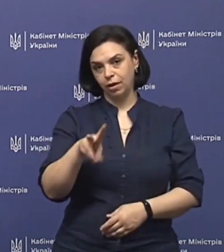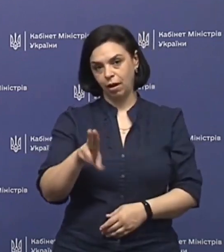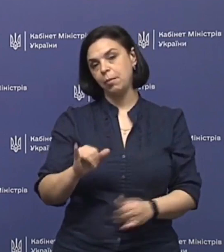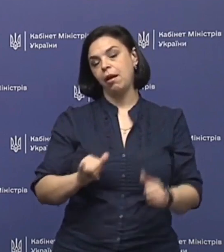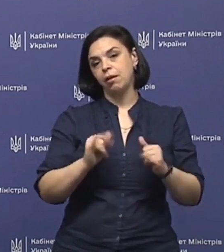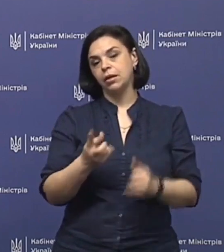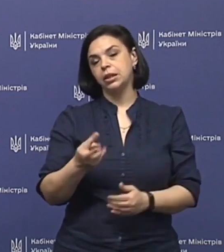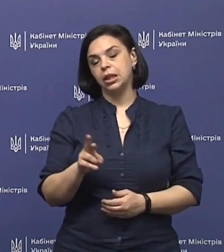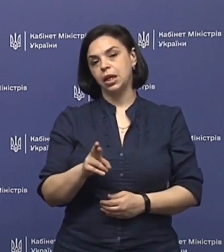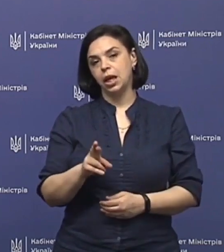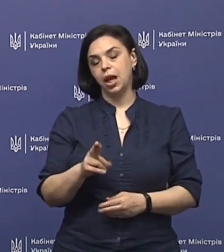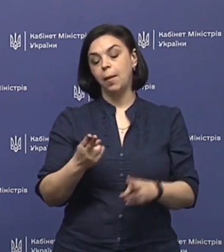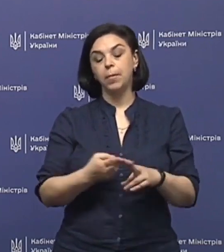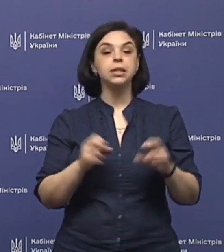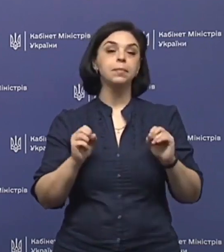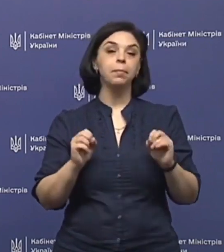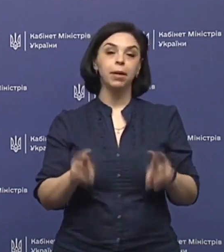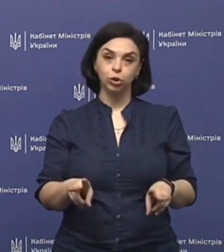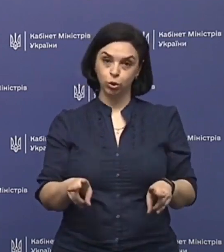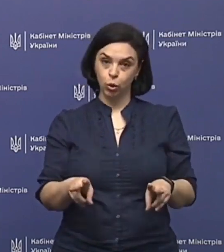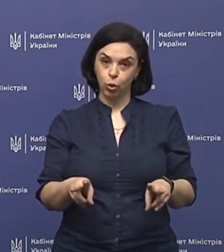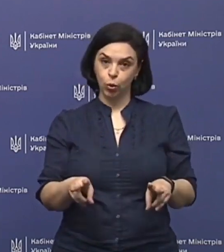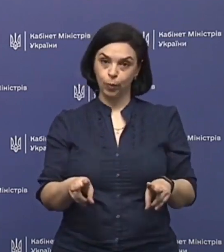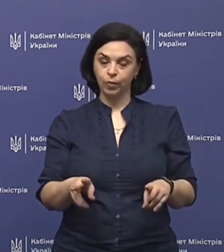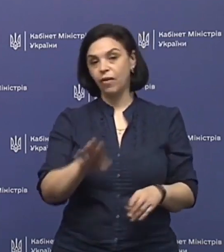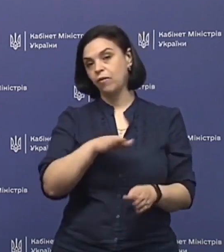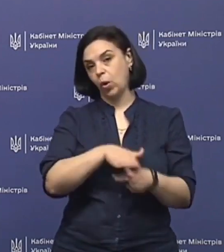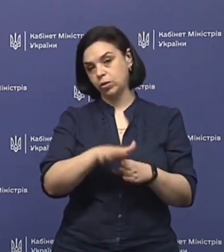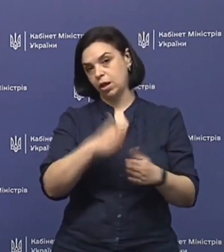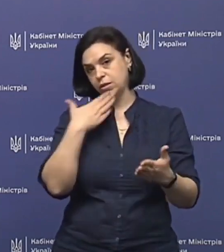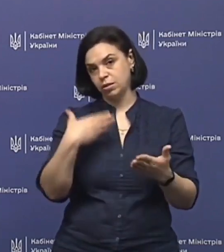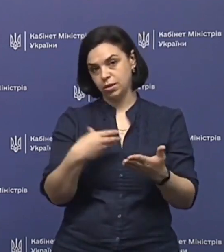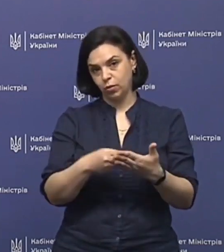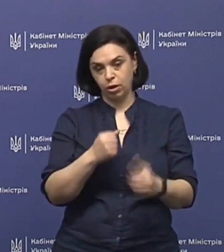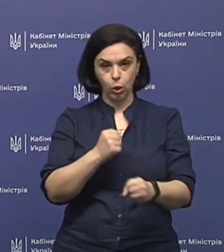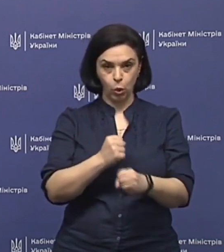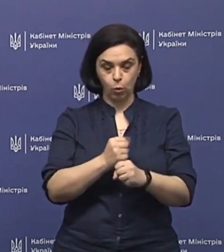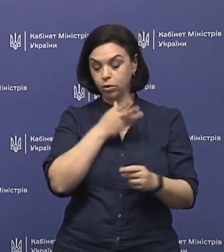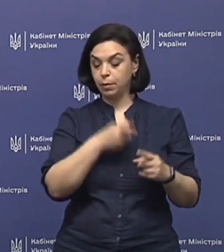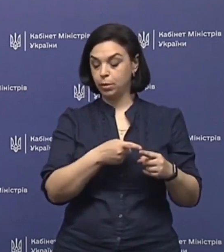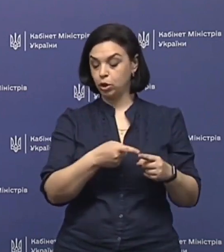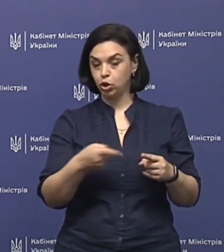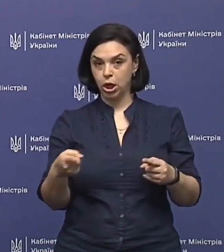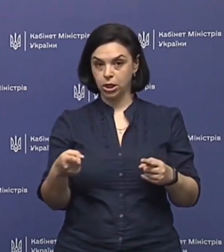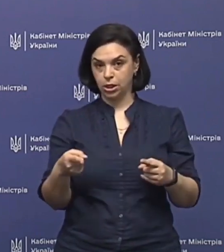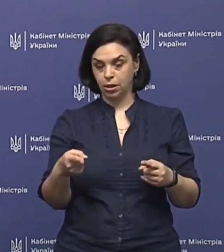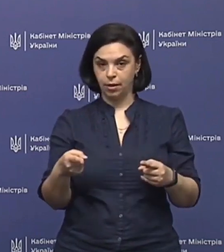для безпечного виконання своєї роботи під час